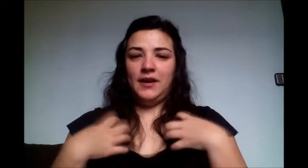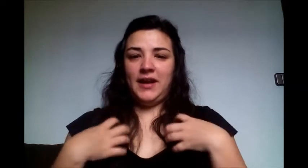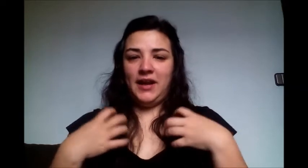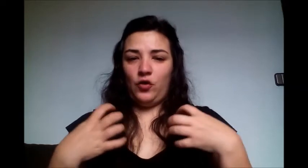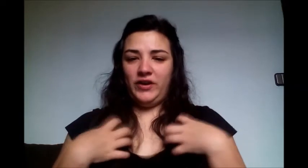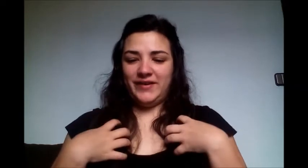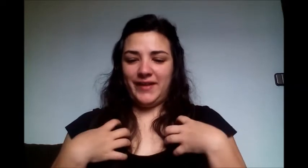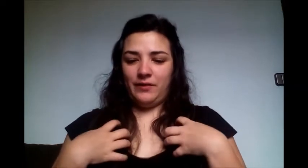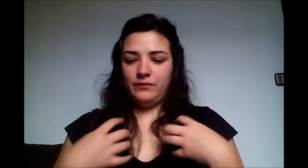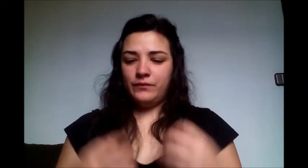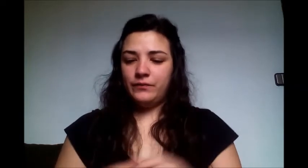egoísta,